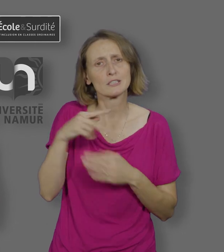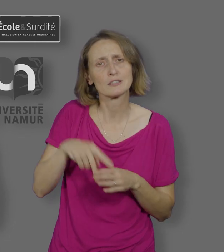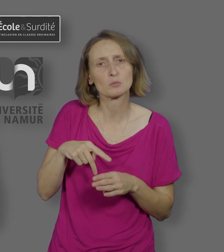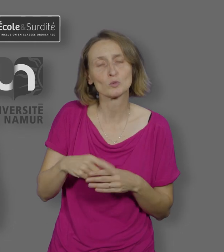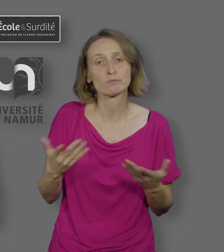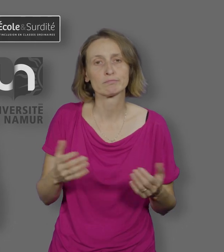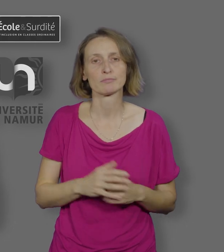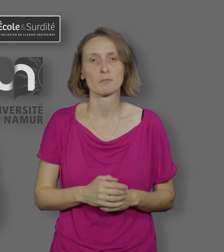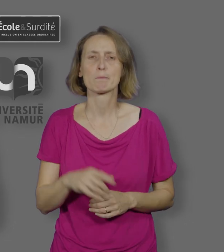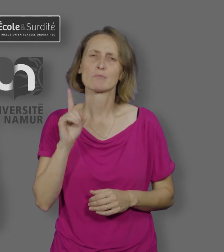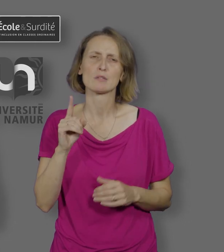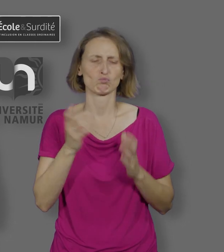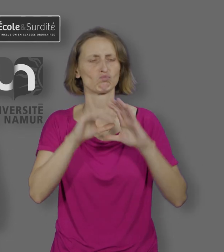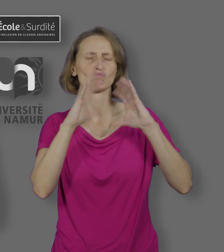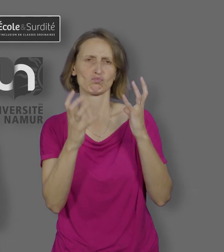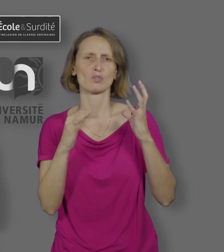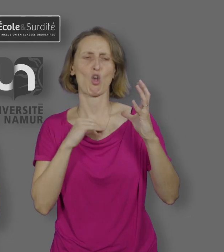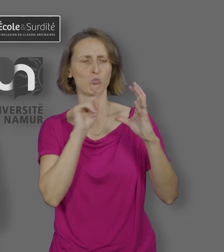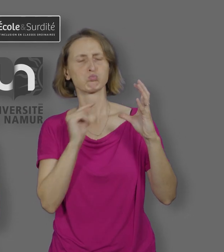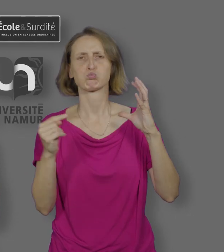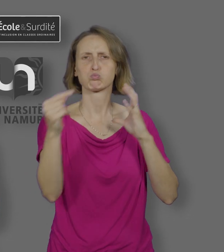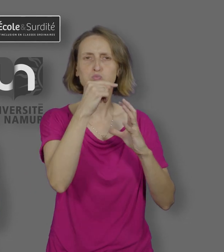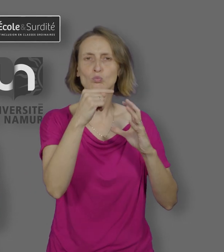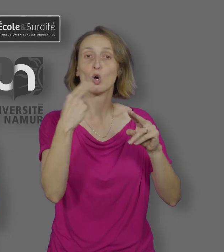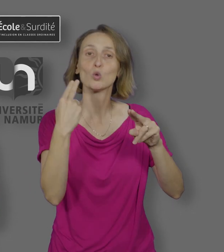savoirs et aux échanges qui ne soit pas limité par leur audition.